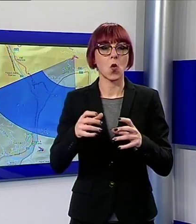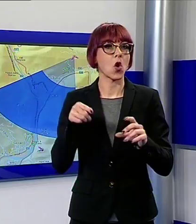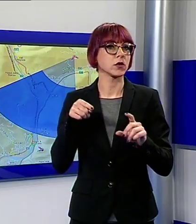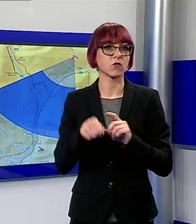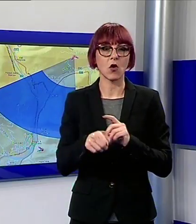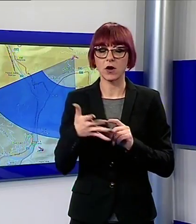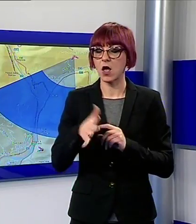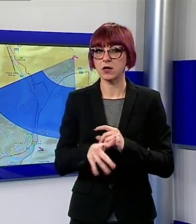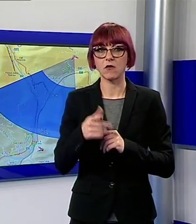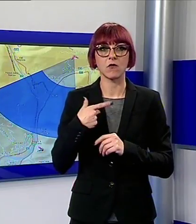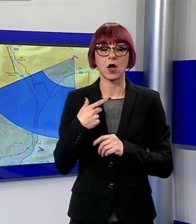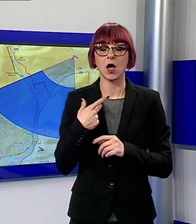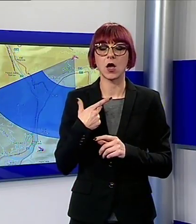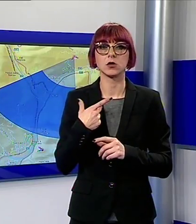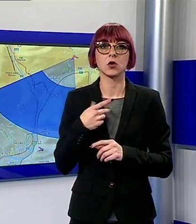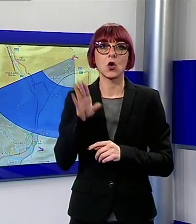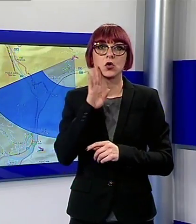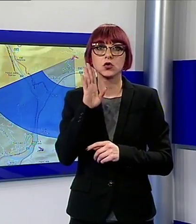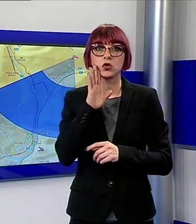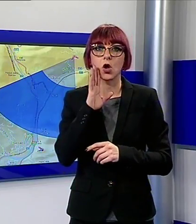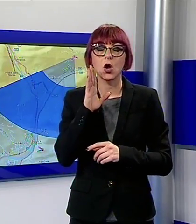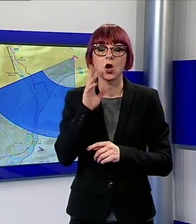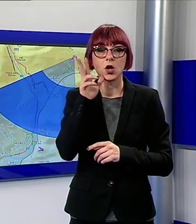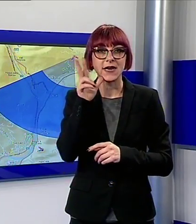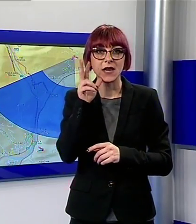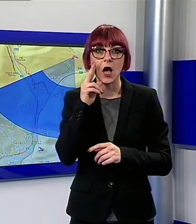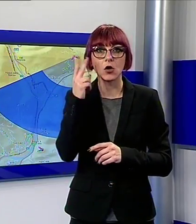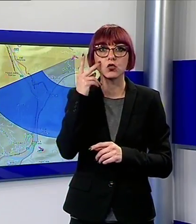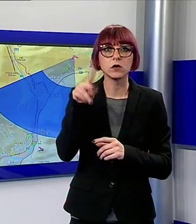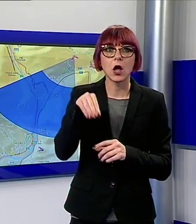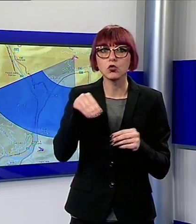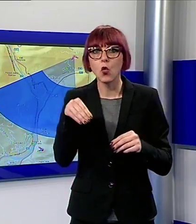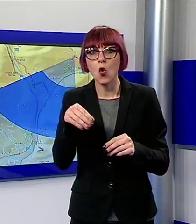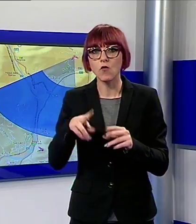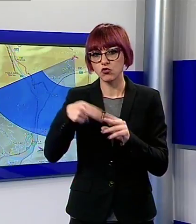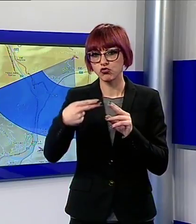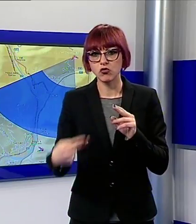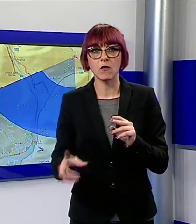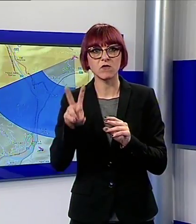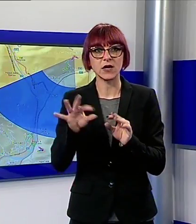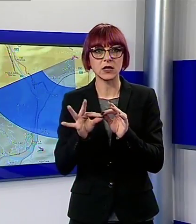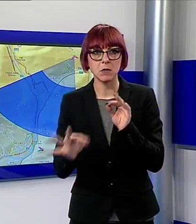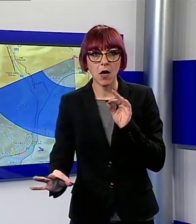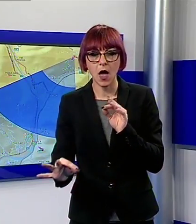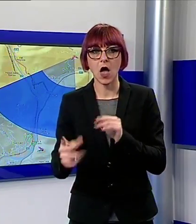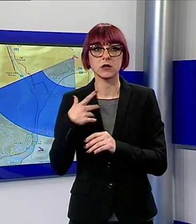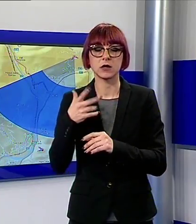ha perso appunto l'orientamento addirittura è caduta in un piccolo dirupo per circa 20 metri è riuscita comunque a chiamare con il